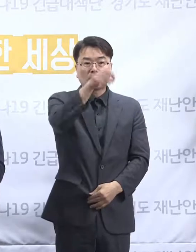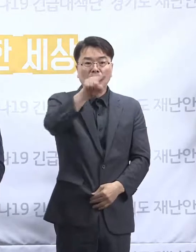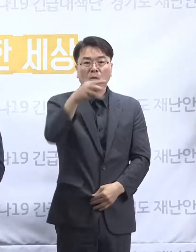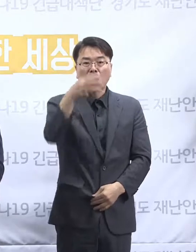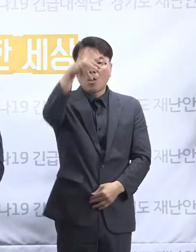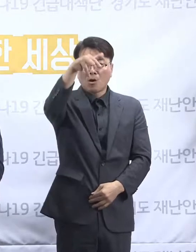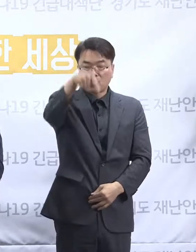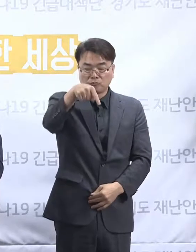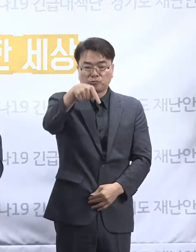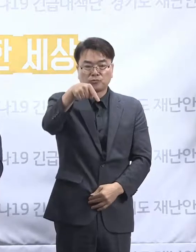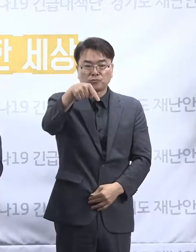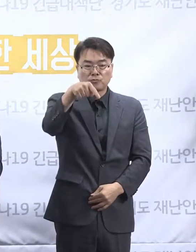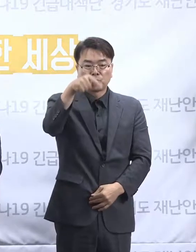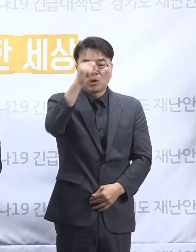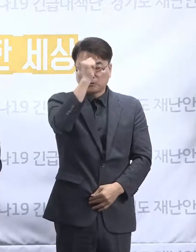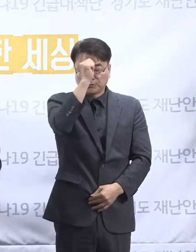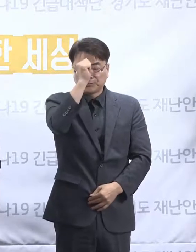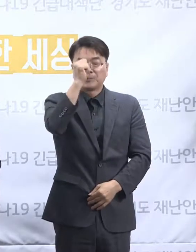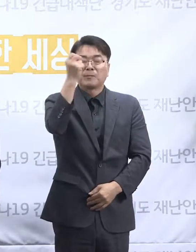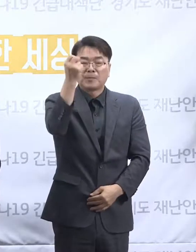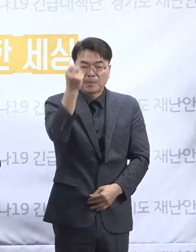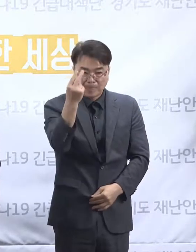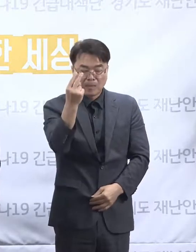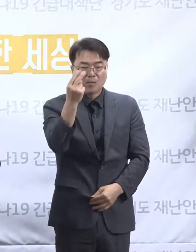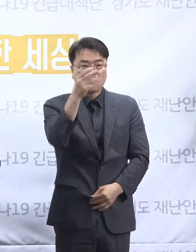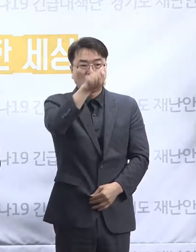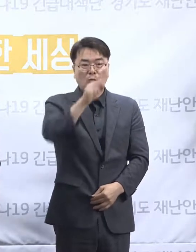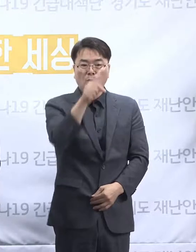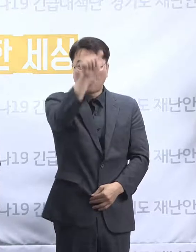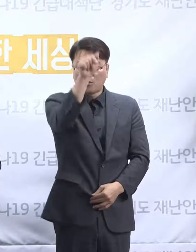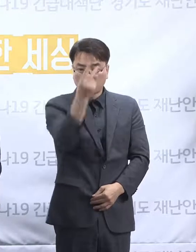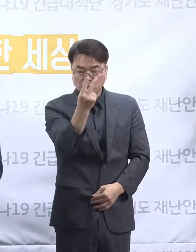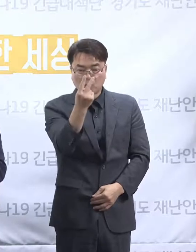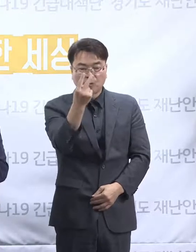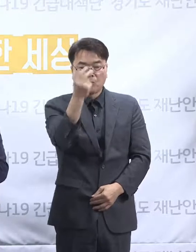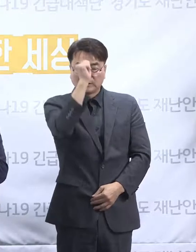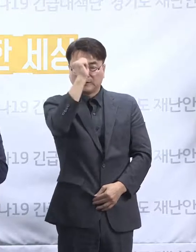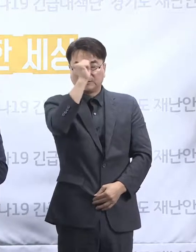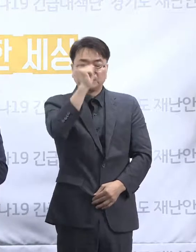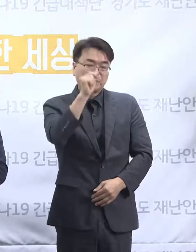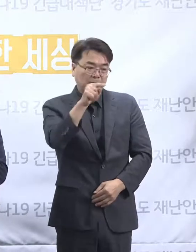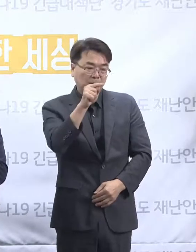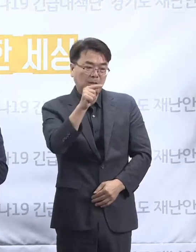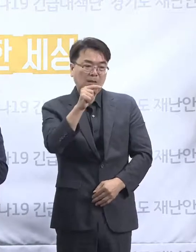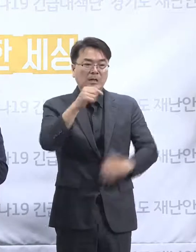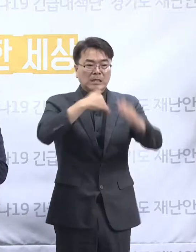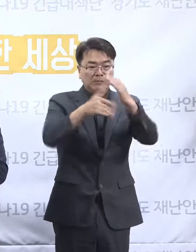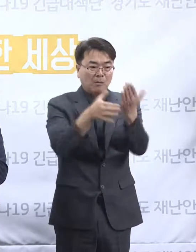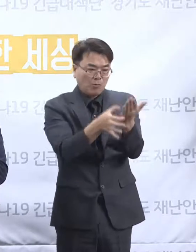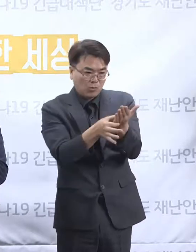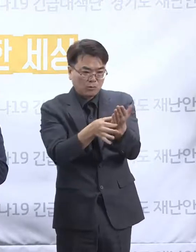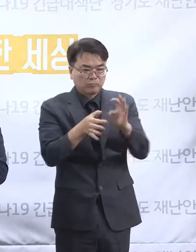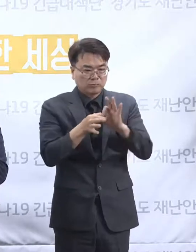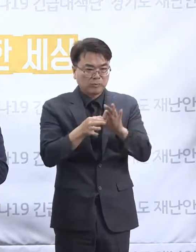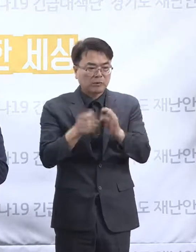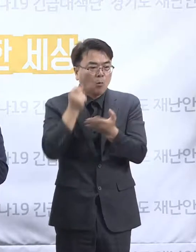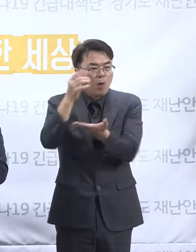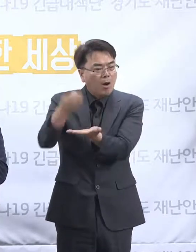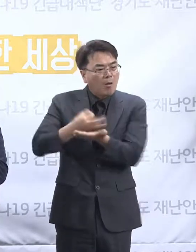스님이 보험료를 내고 또 원행 스님이 역사관의 입장 수입에서 또 급여를 받아간 부분 이건